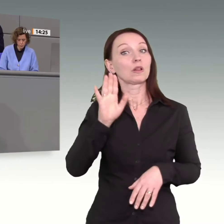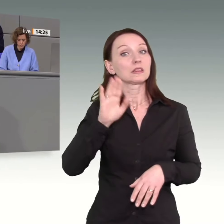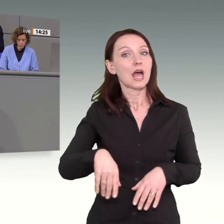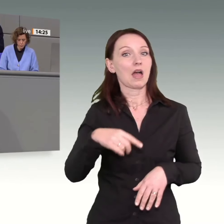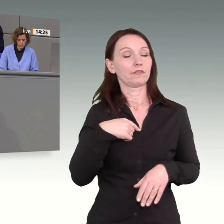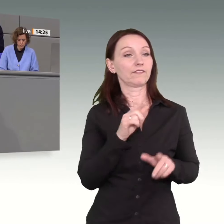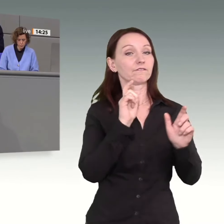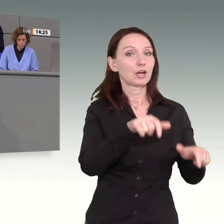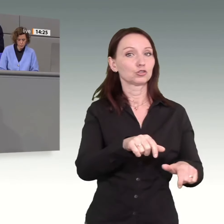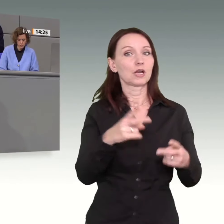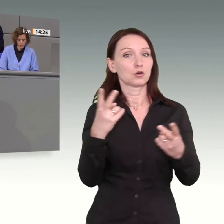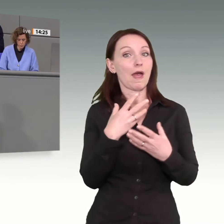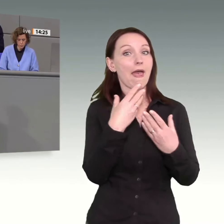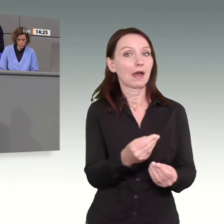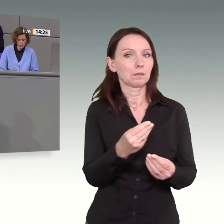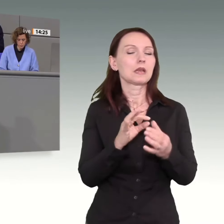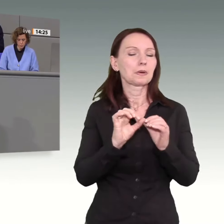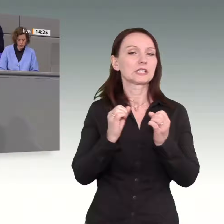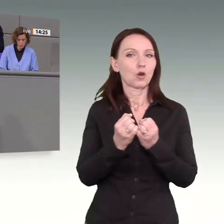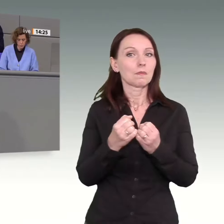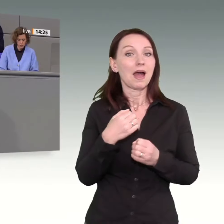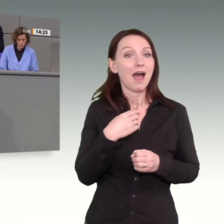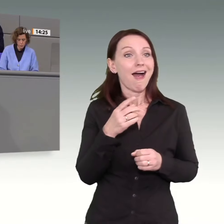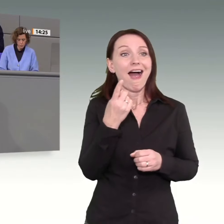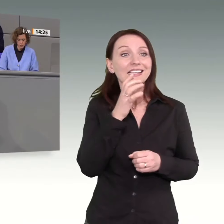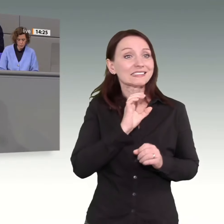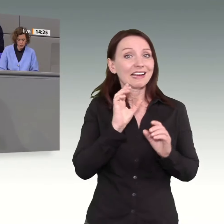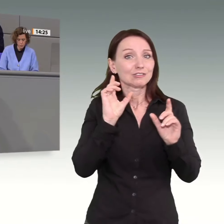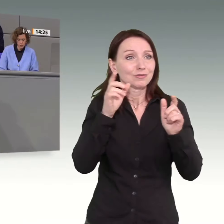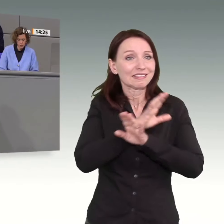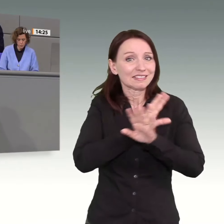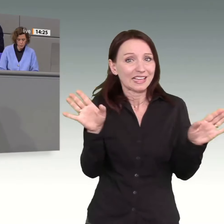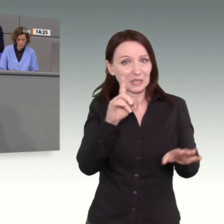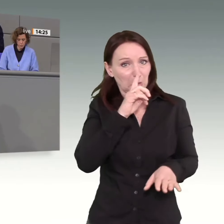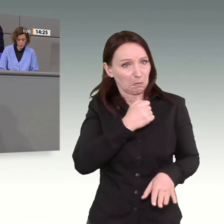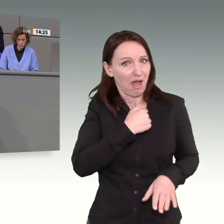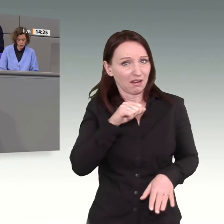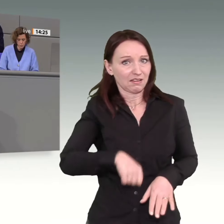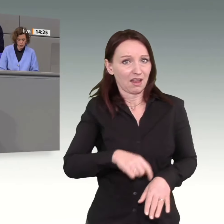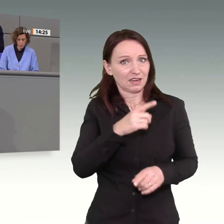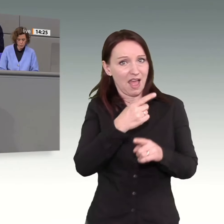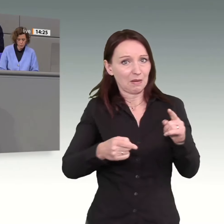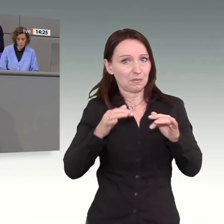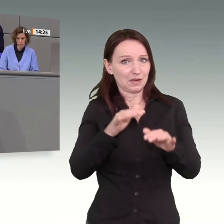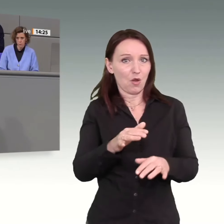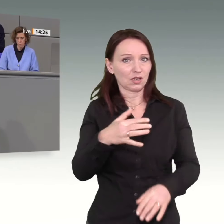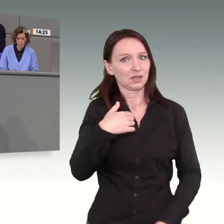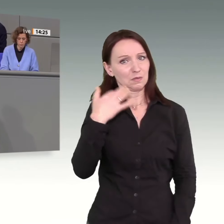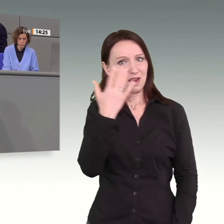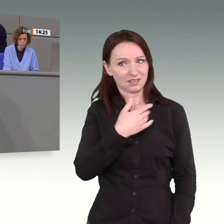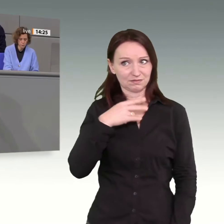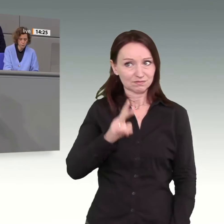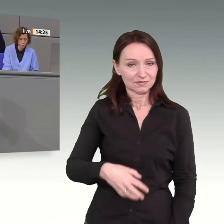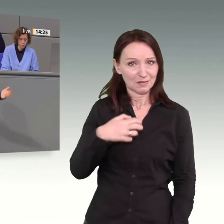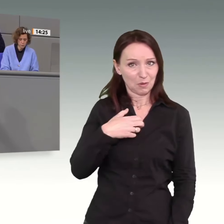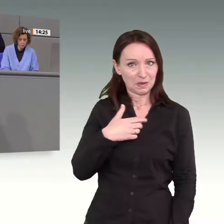je nach Situation, ohne einen Cent abgeben zu müssen, dann frage ich mich, ist das das Problem, was wir gerade haben, dass